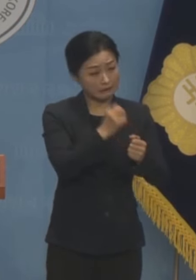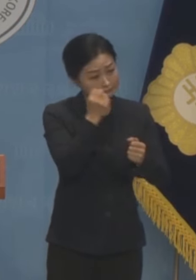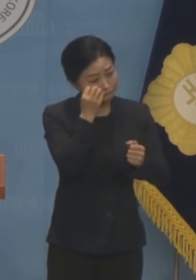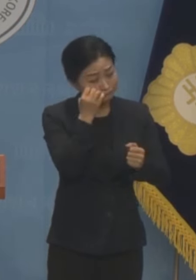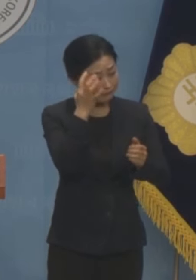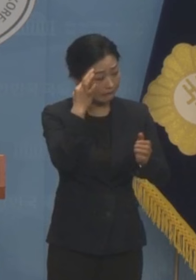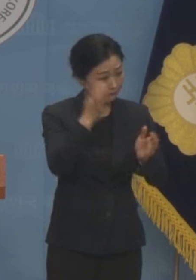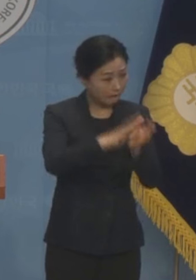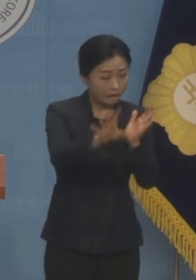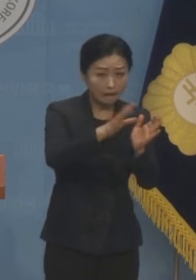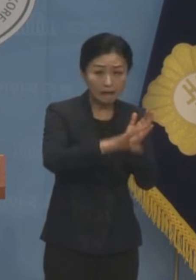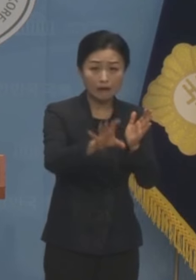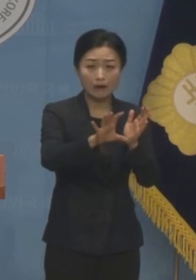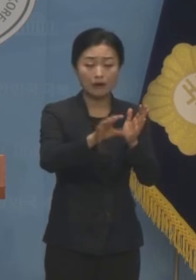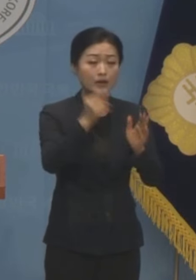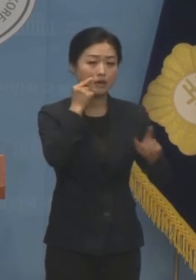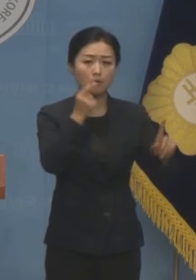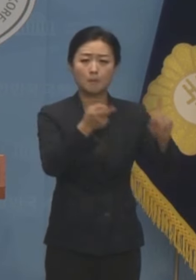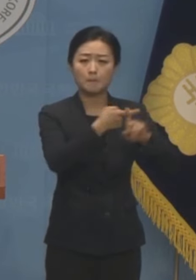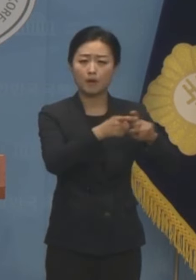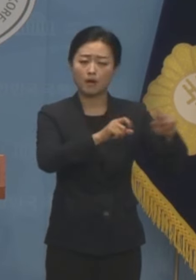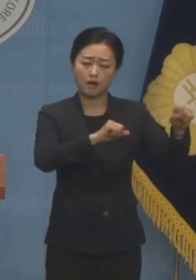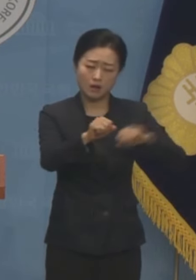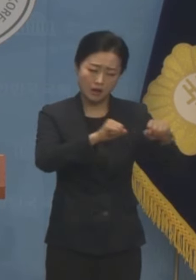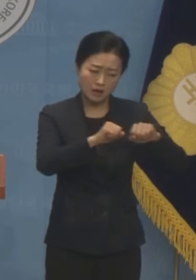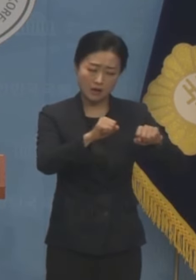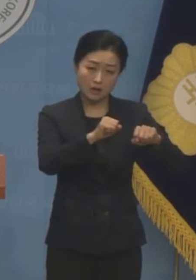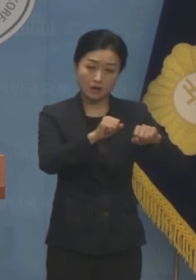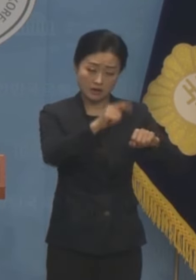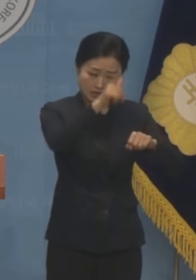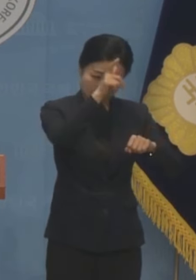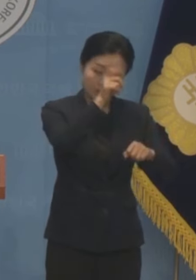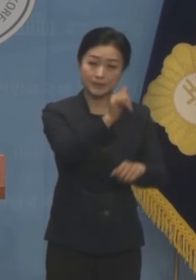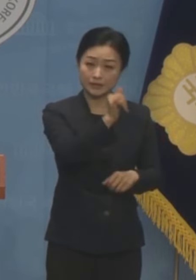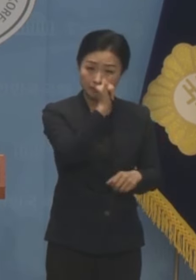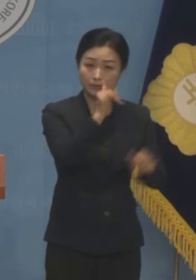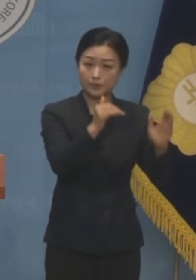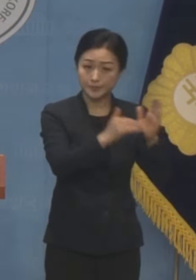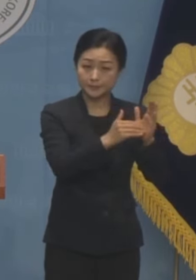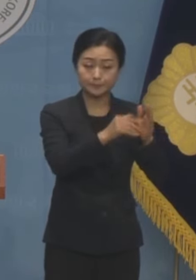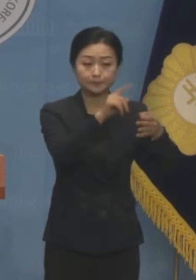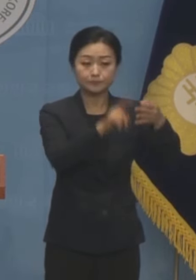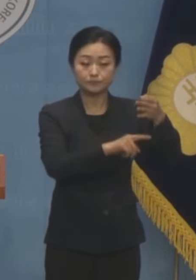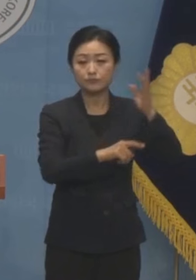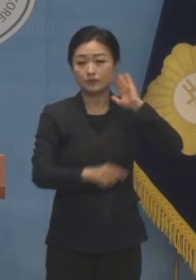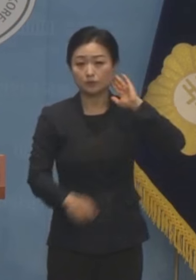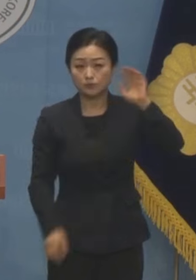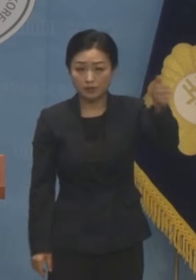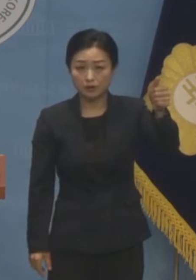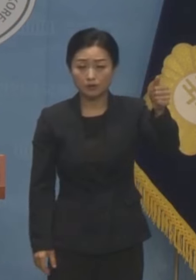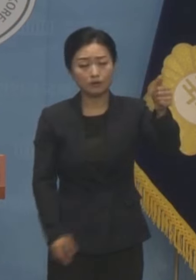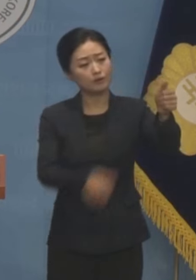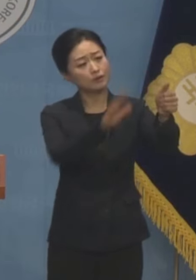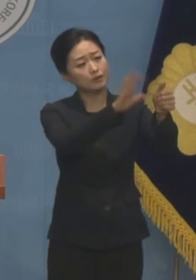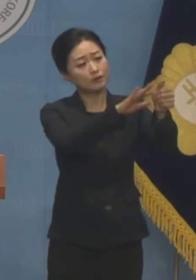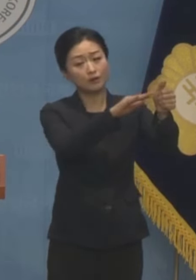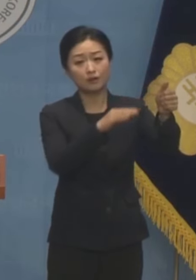쐐기를 박으려고 질주하고 있습니다. 윤석열 대통령에게